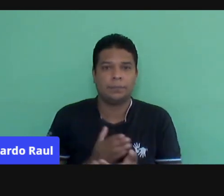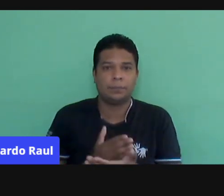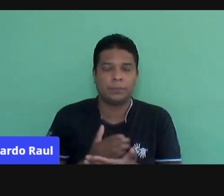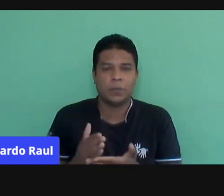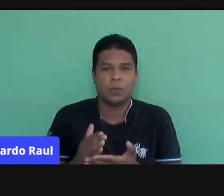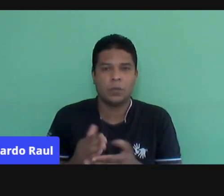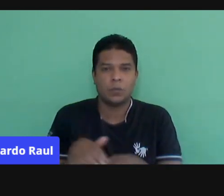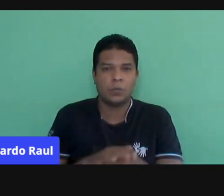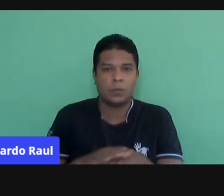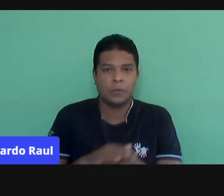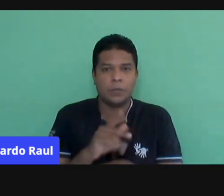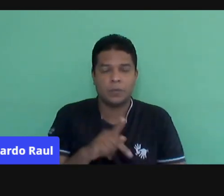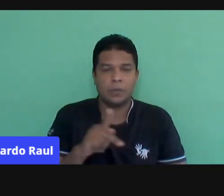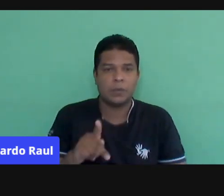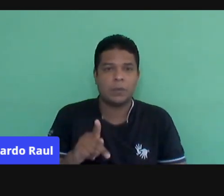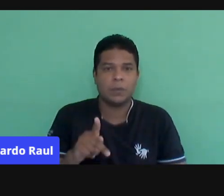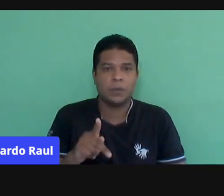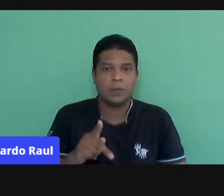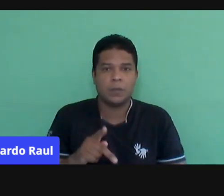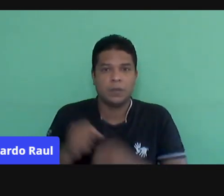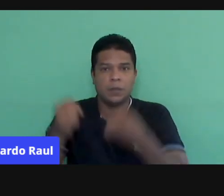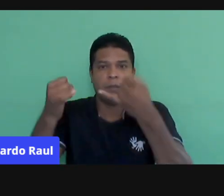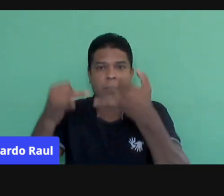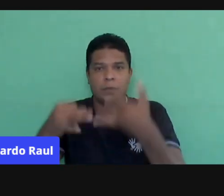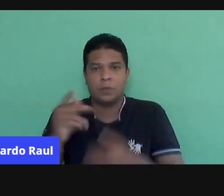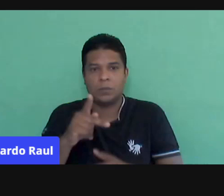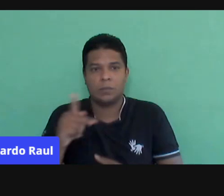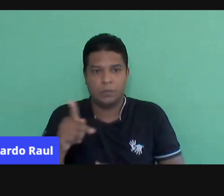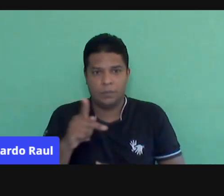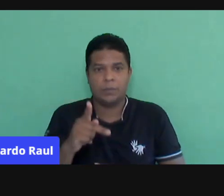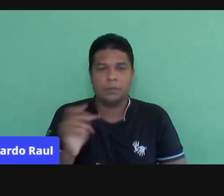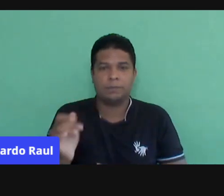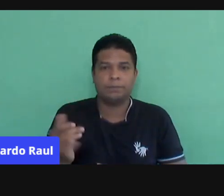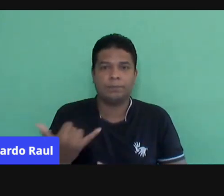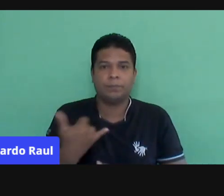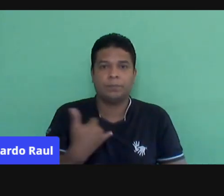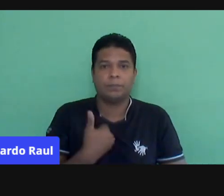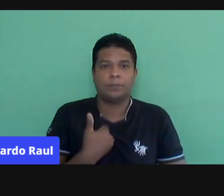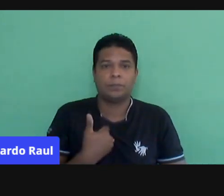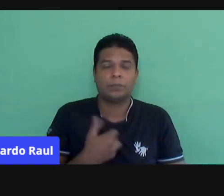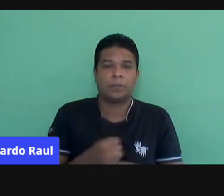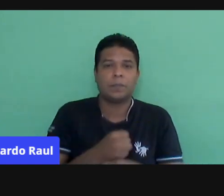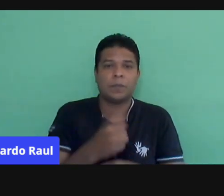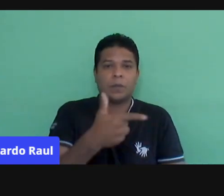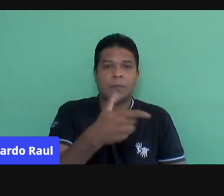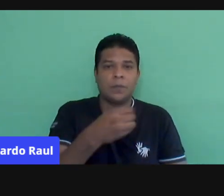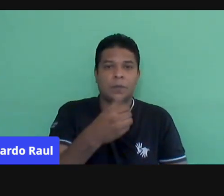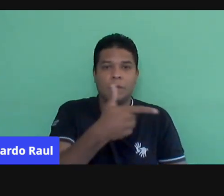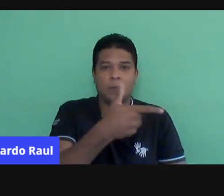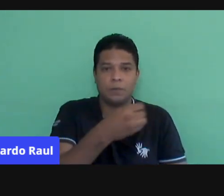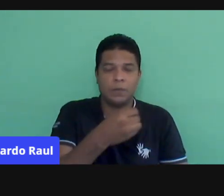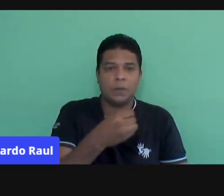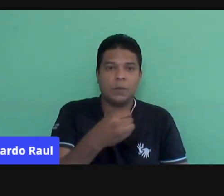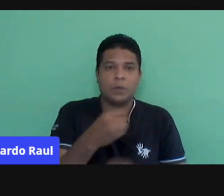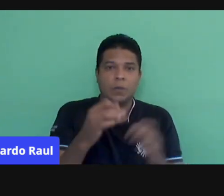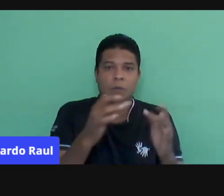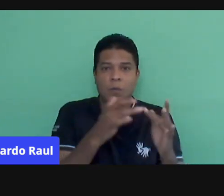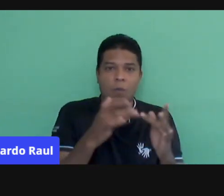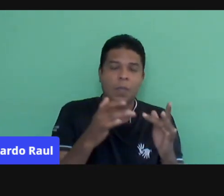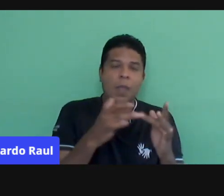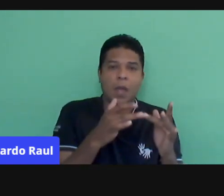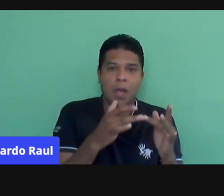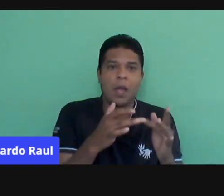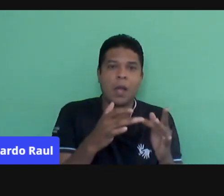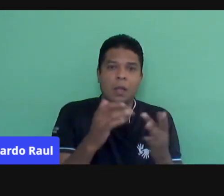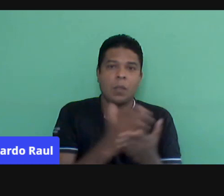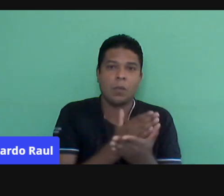alguns professores que têm nos relatado essa situação. Nós tivemos, em 2020, um contato breve com os alunos.